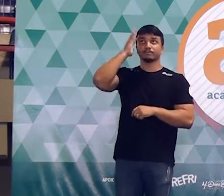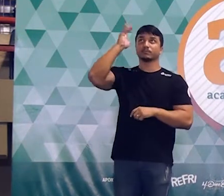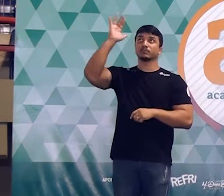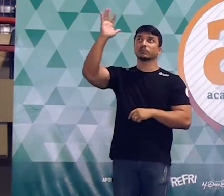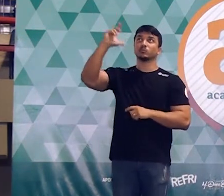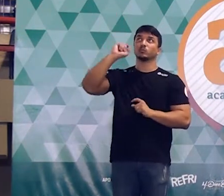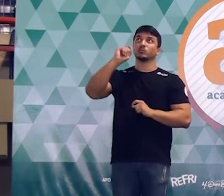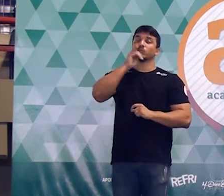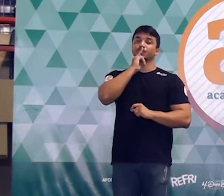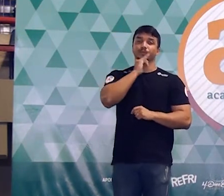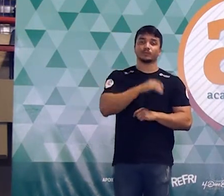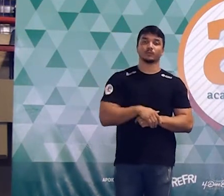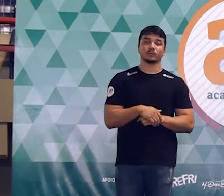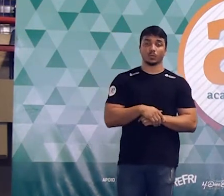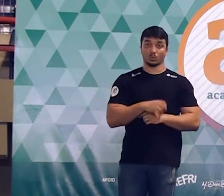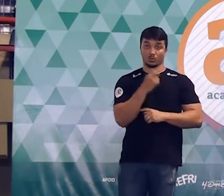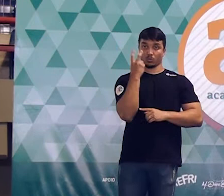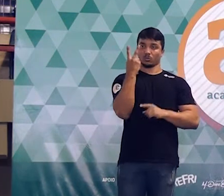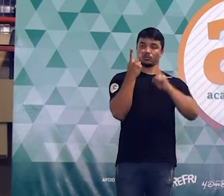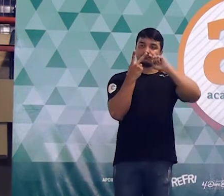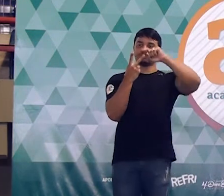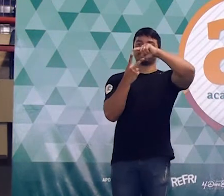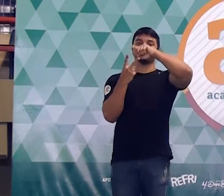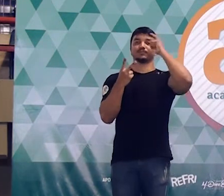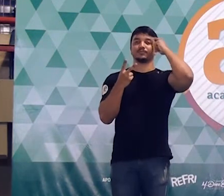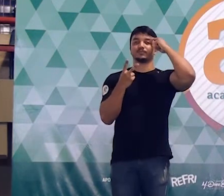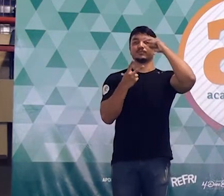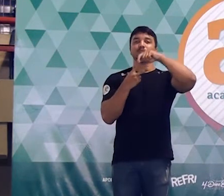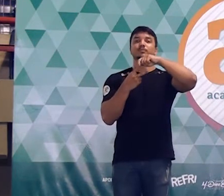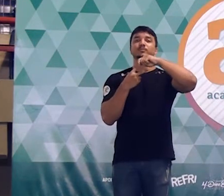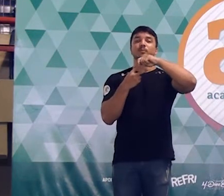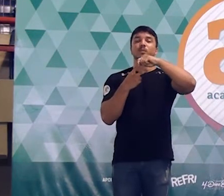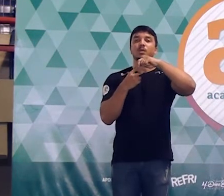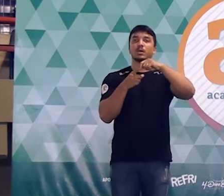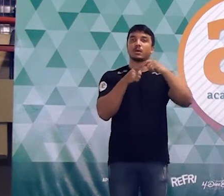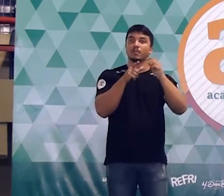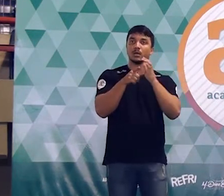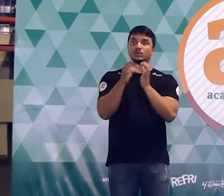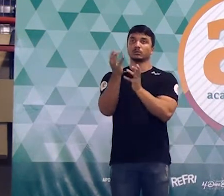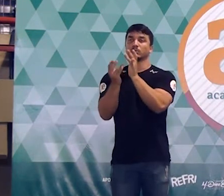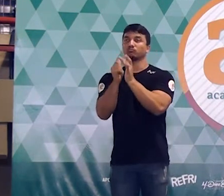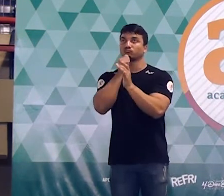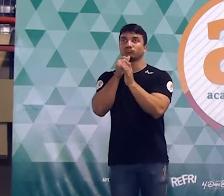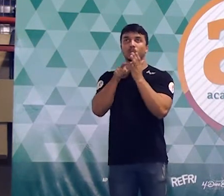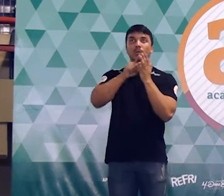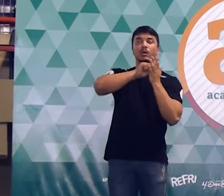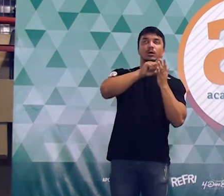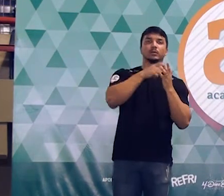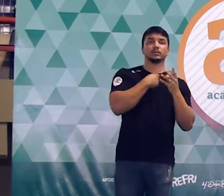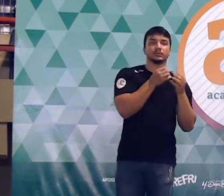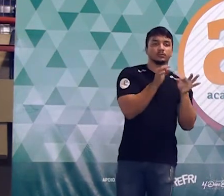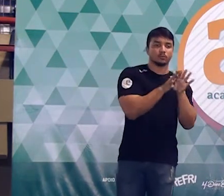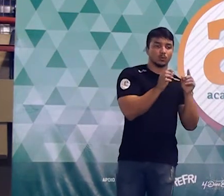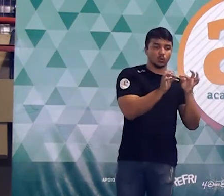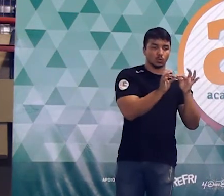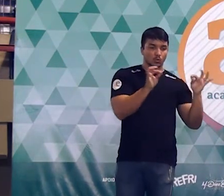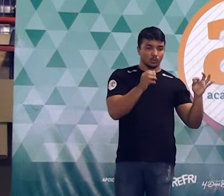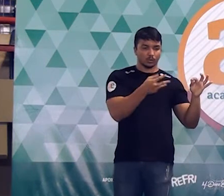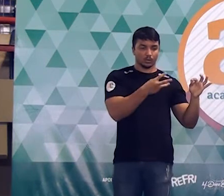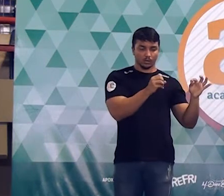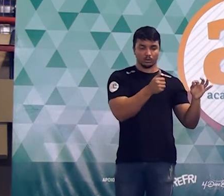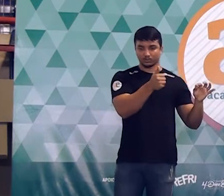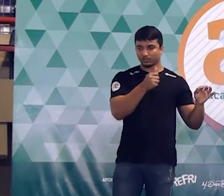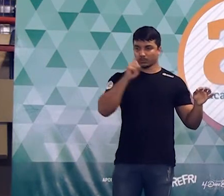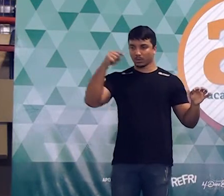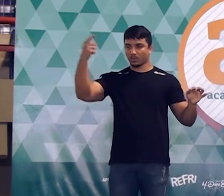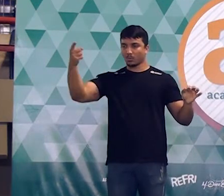Eu vou, na realidade, pensar em duas situações. Eu preciso pensar na peça antes e preciso pensar na peça depois do cozimento.